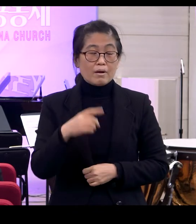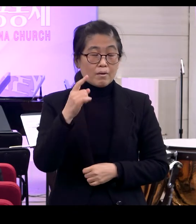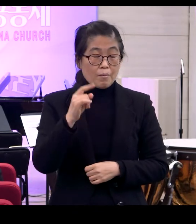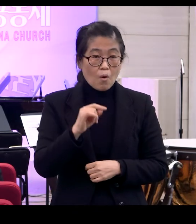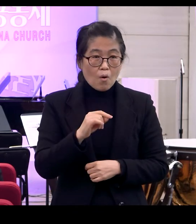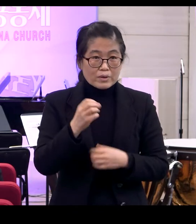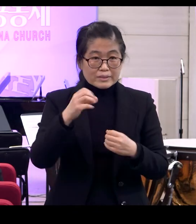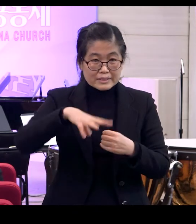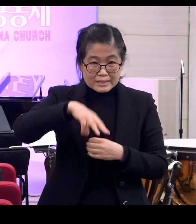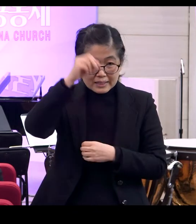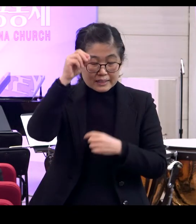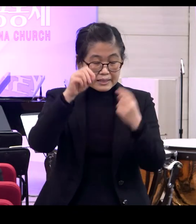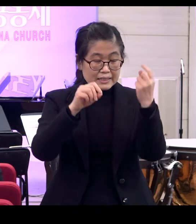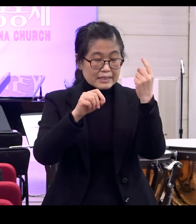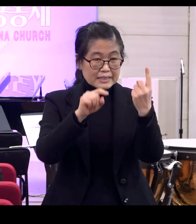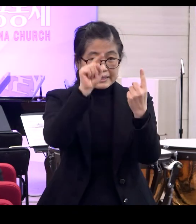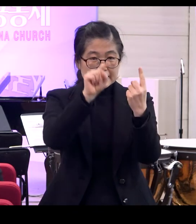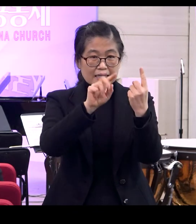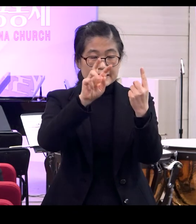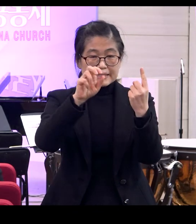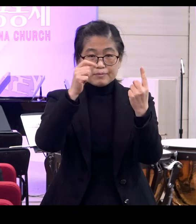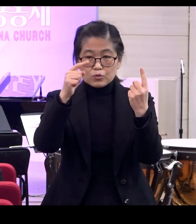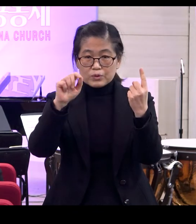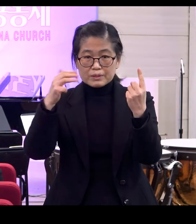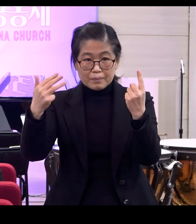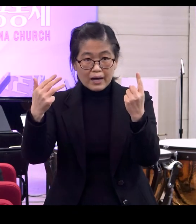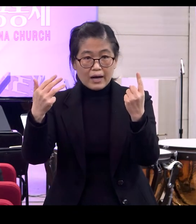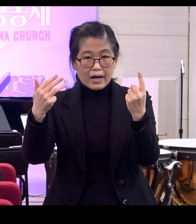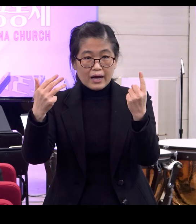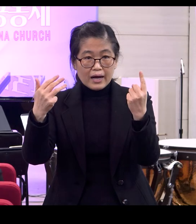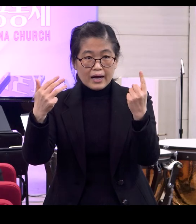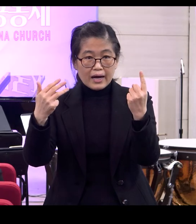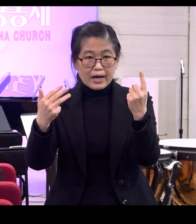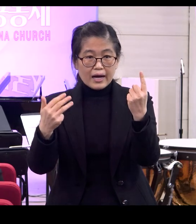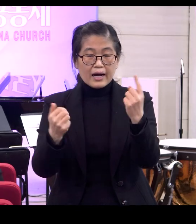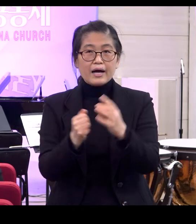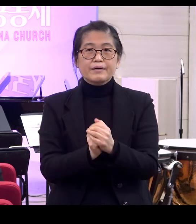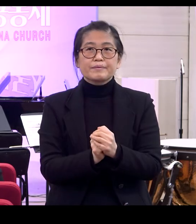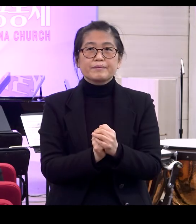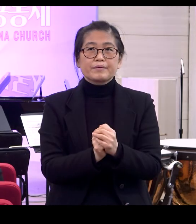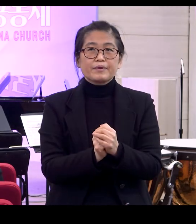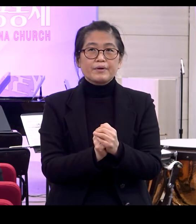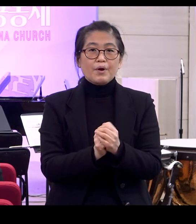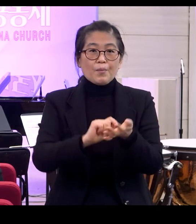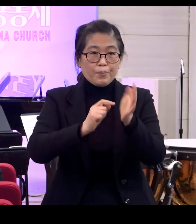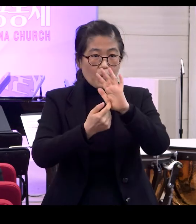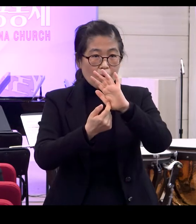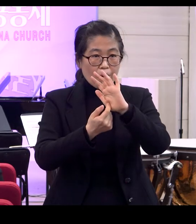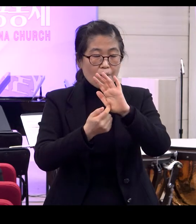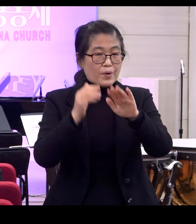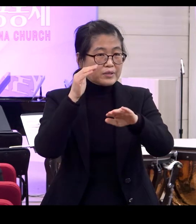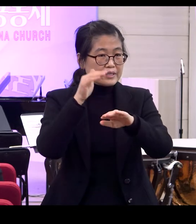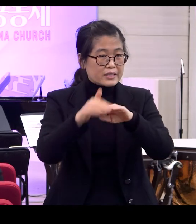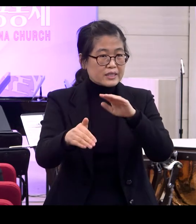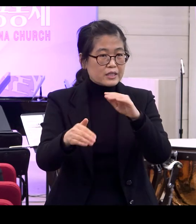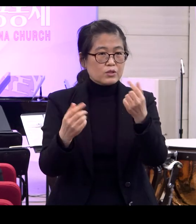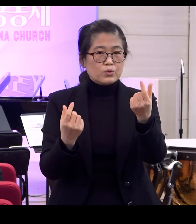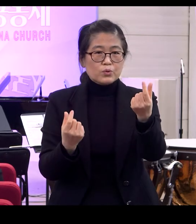창세기 1장 20절 28절과 이 출애국기 1장 9절 10절 말씀의 어떤 표현 방식이 똑같아요 우리라고